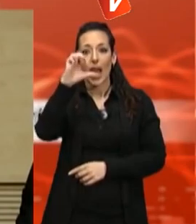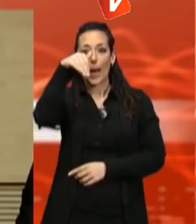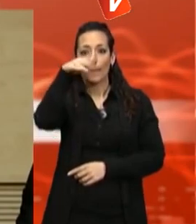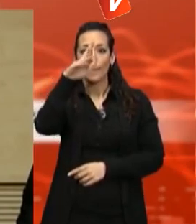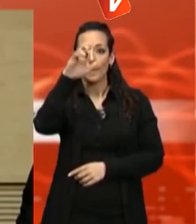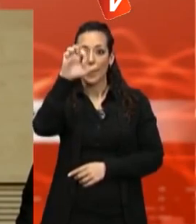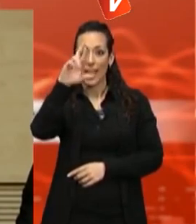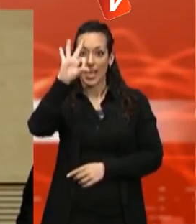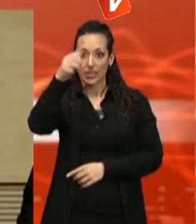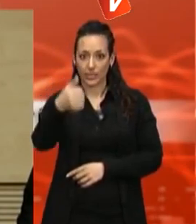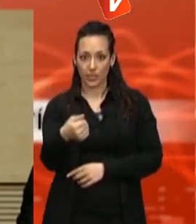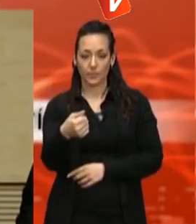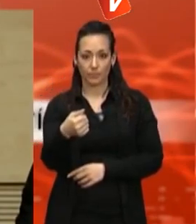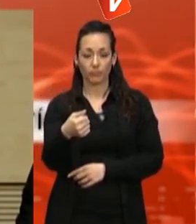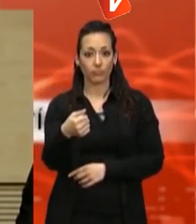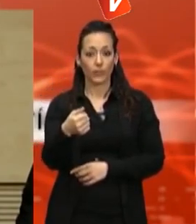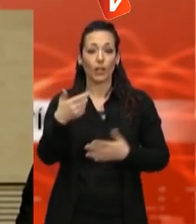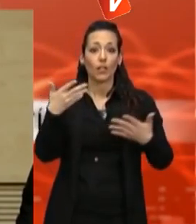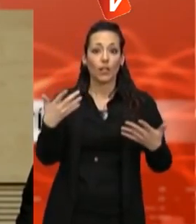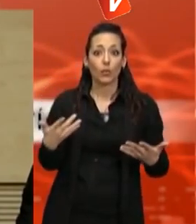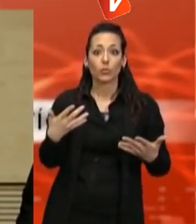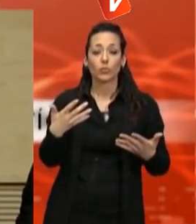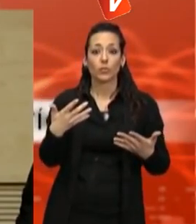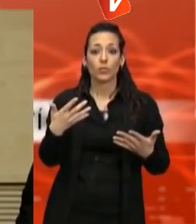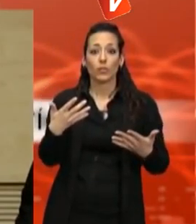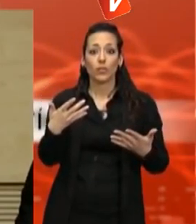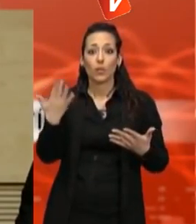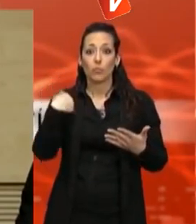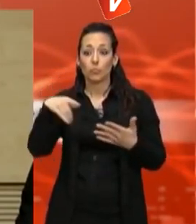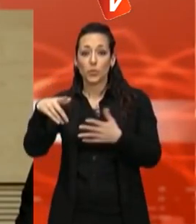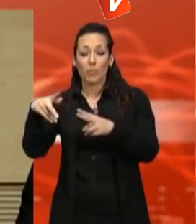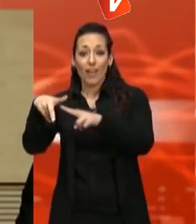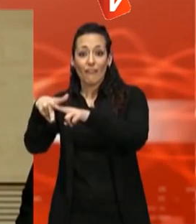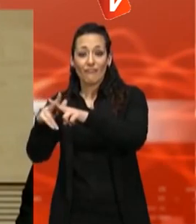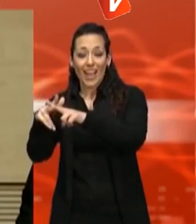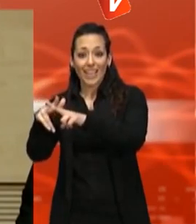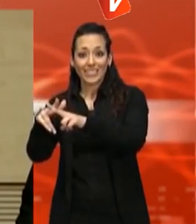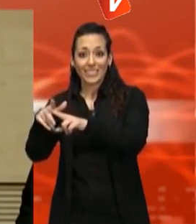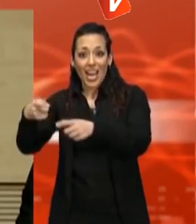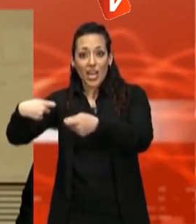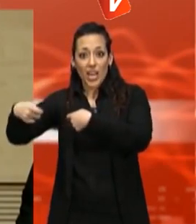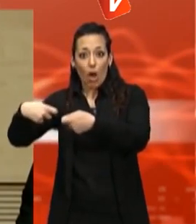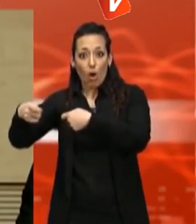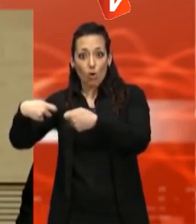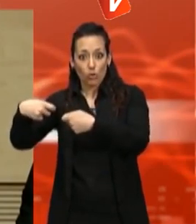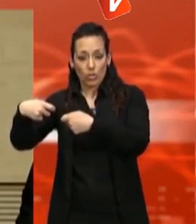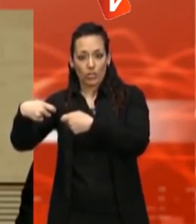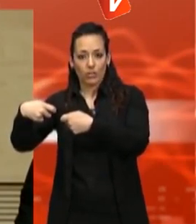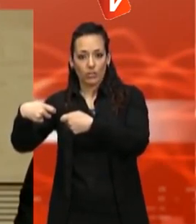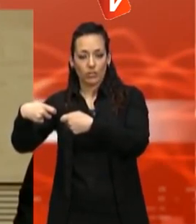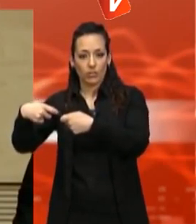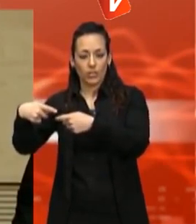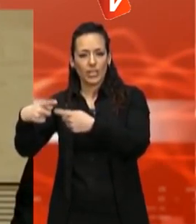els bancs de negoci es dediquen precisament a fusions i adquisicions, doncs ho estem apropant en el teixit